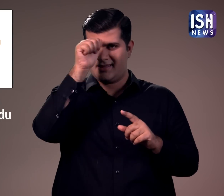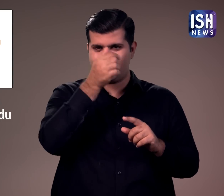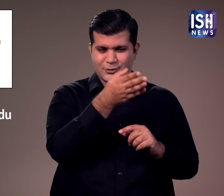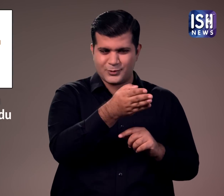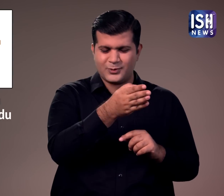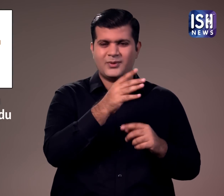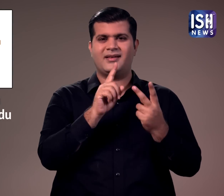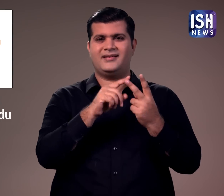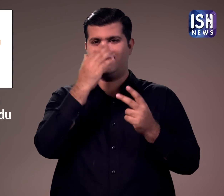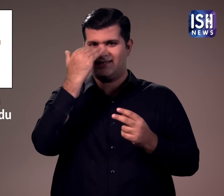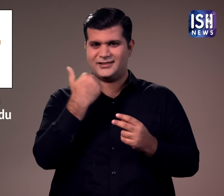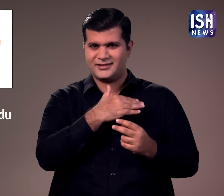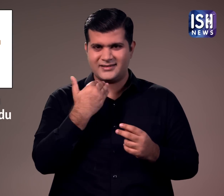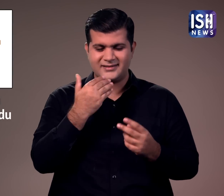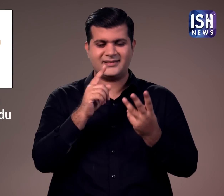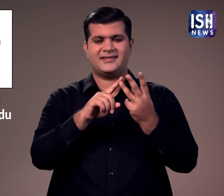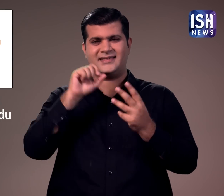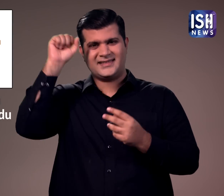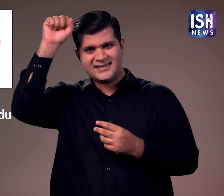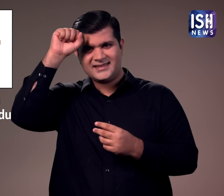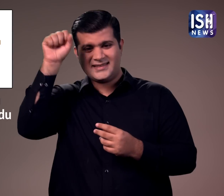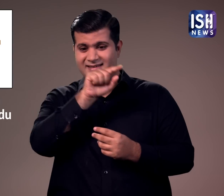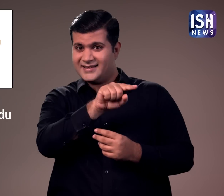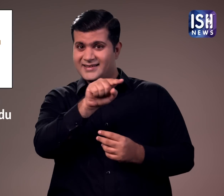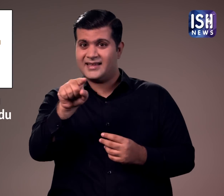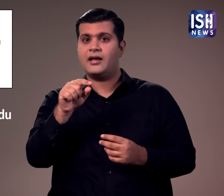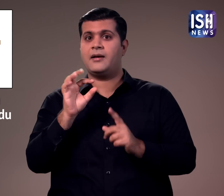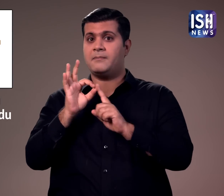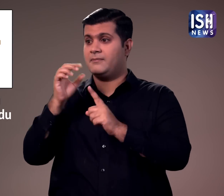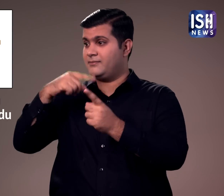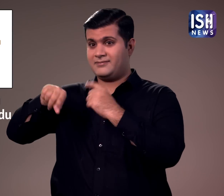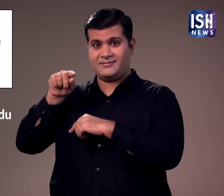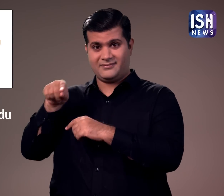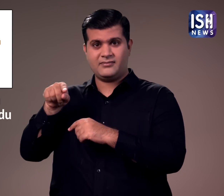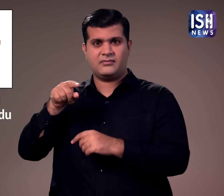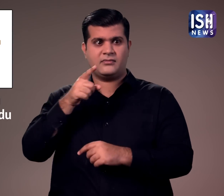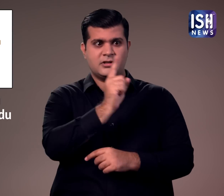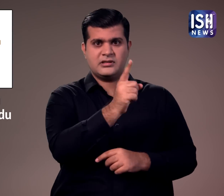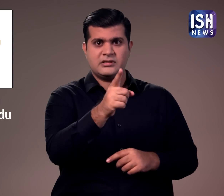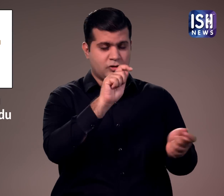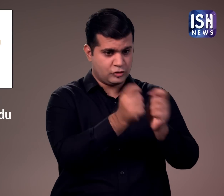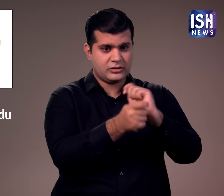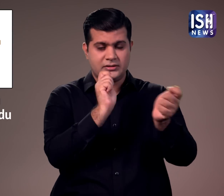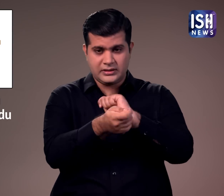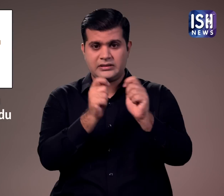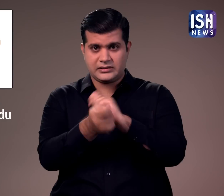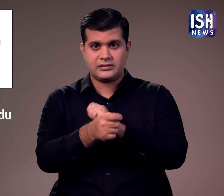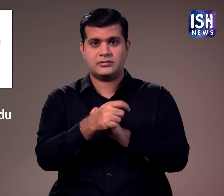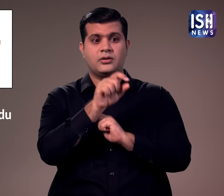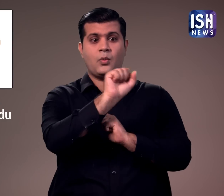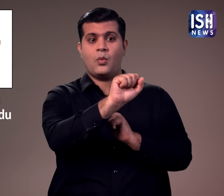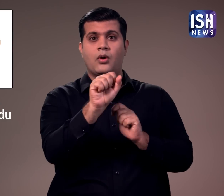हिंदू, इसाई और सीक महिलाओं का जबरन धर्म परिवर्तन एक आम बात हो गई